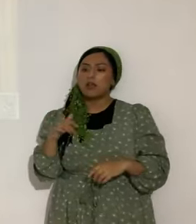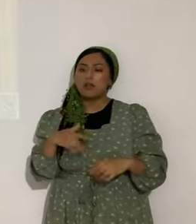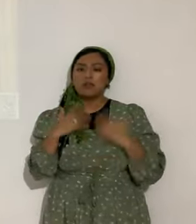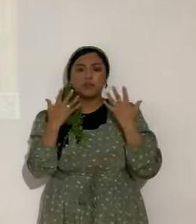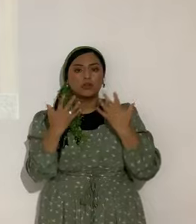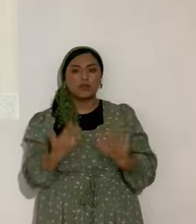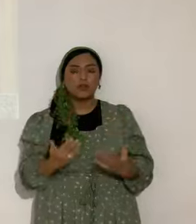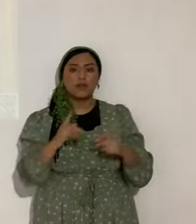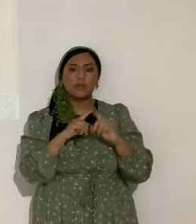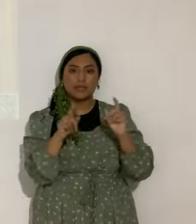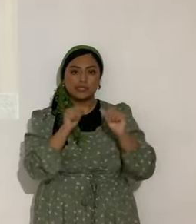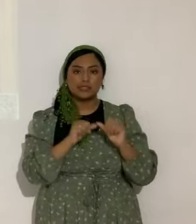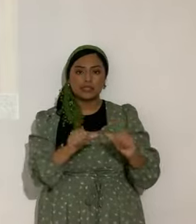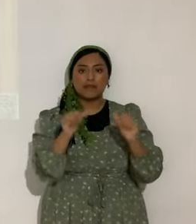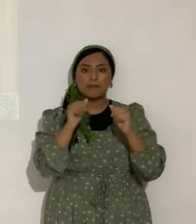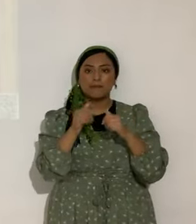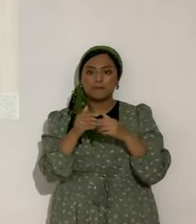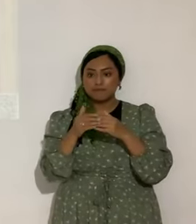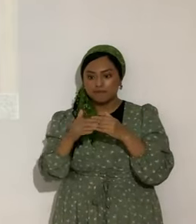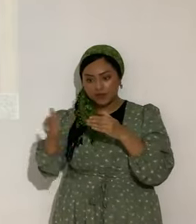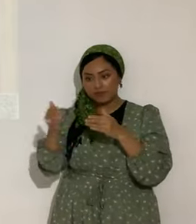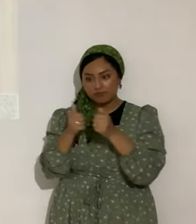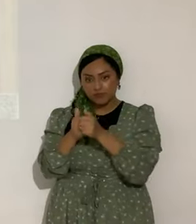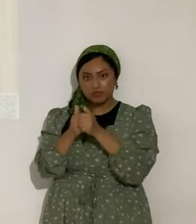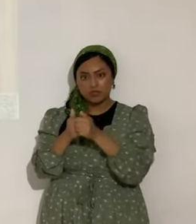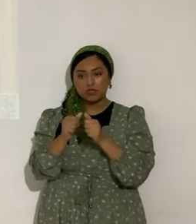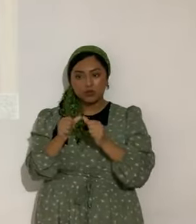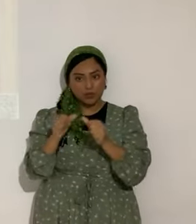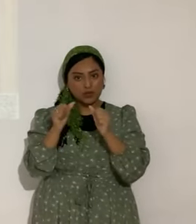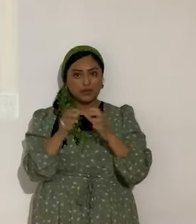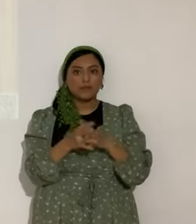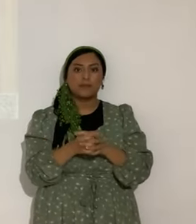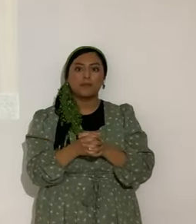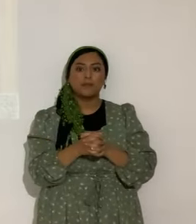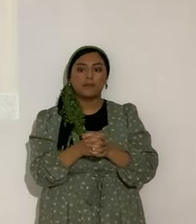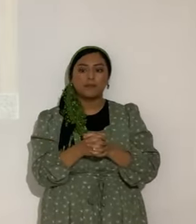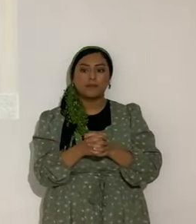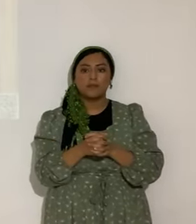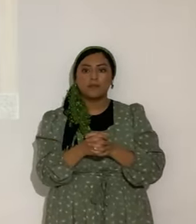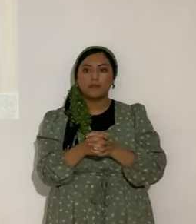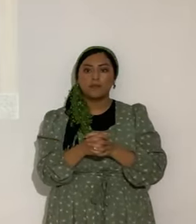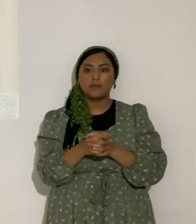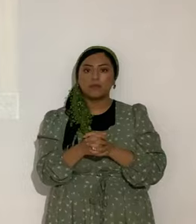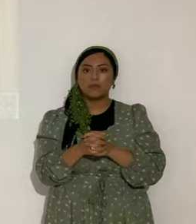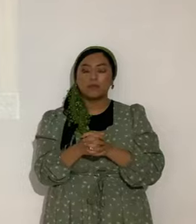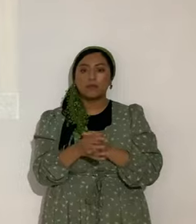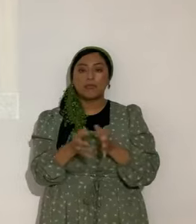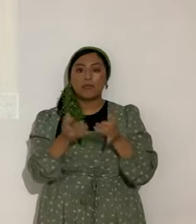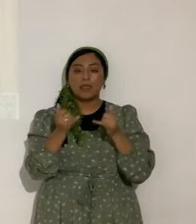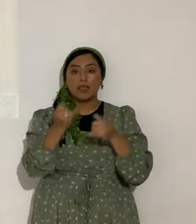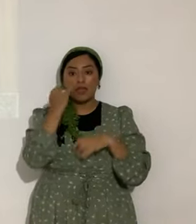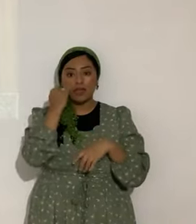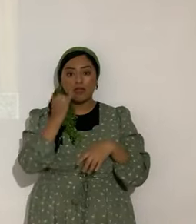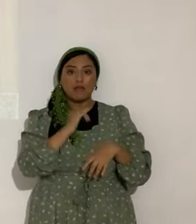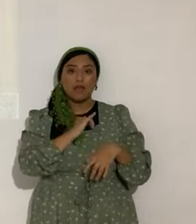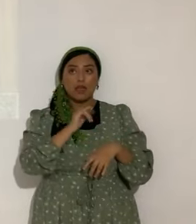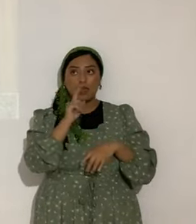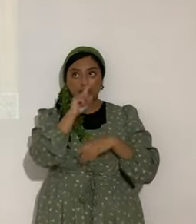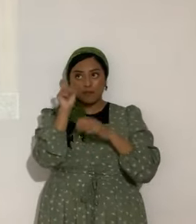sino hay que seguir adelante. ¿Sí? ¿De acuerdo? Bueno, ahora, si yo preguntara ahorita cuál ha